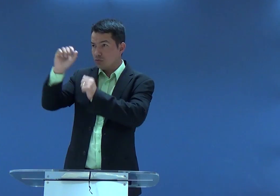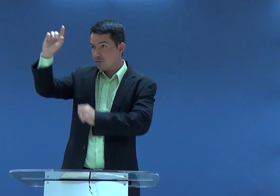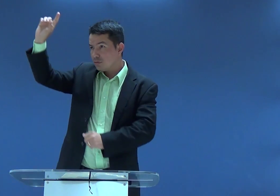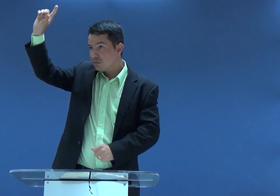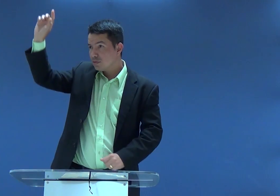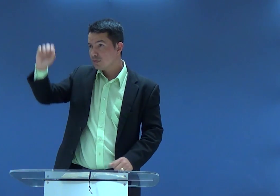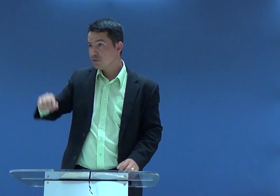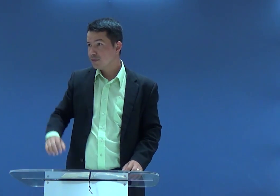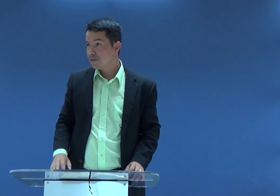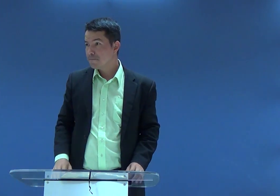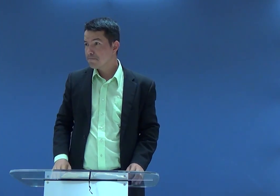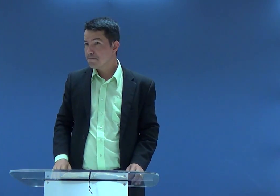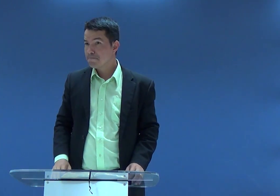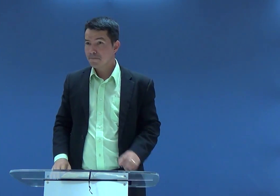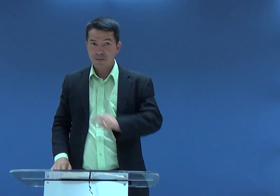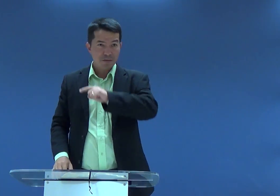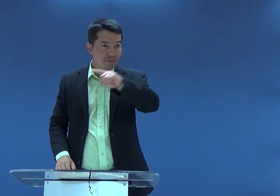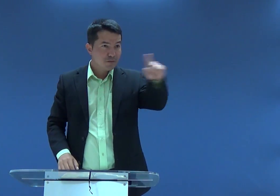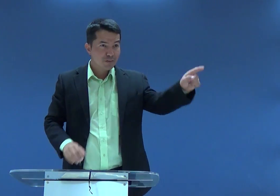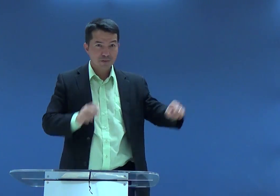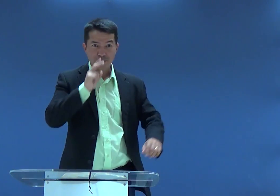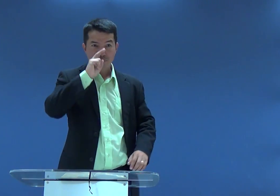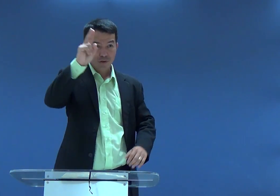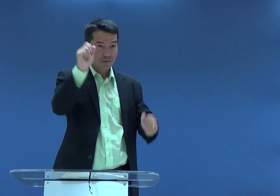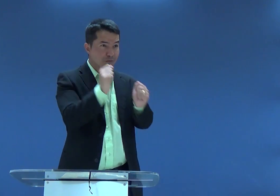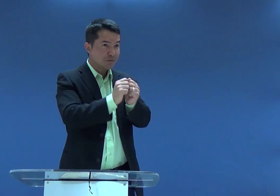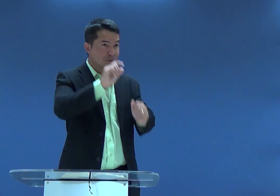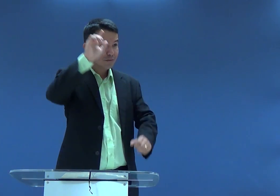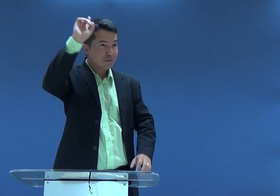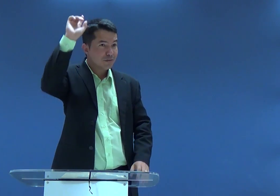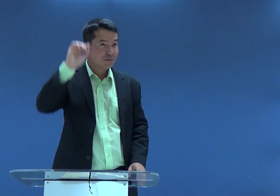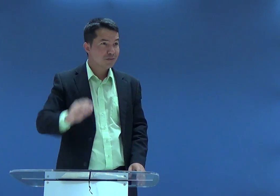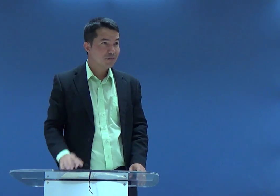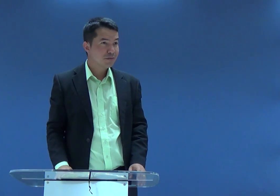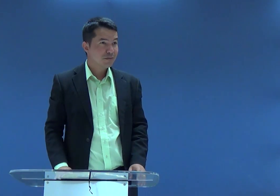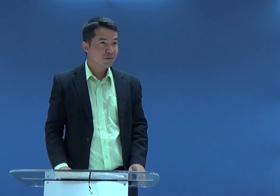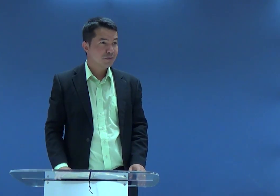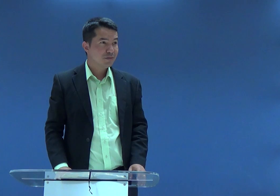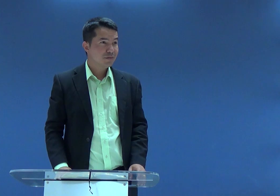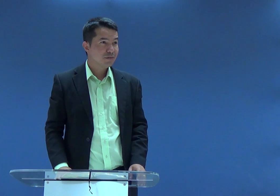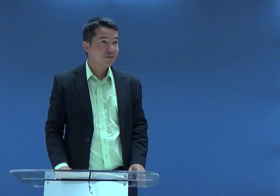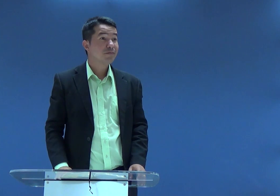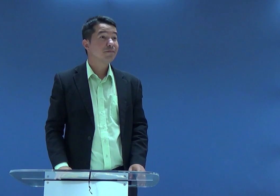Vocês são fortes por causa de Deus? Vocês estão com Deus?